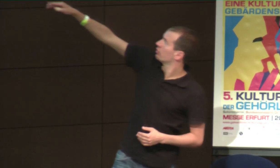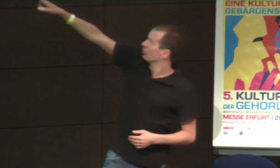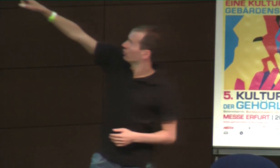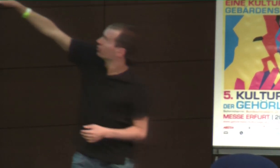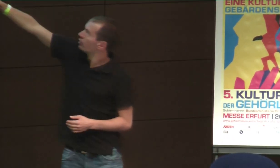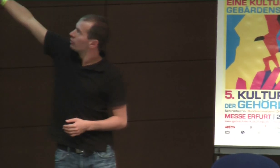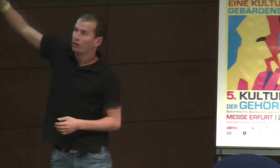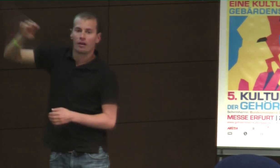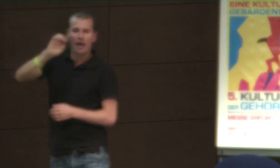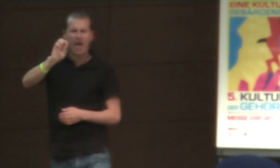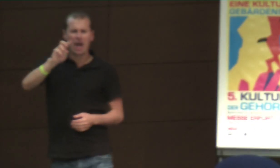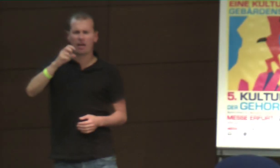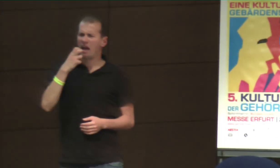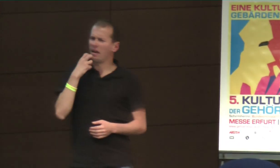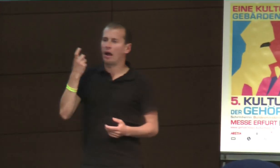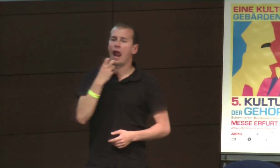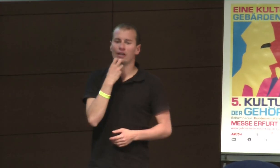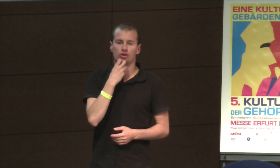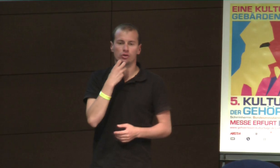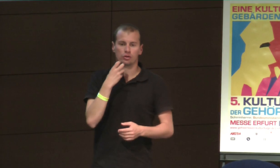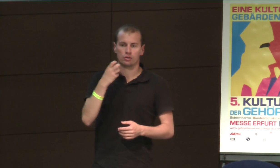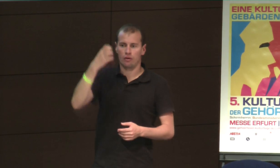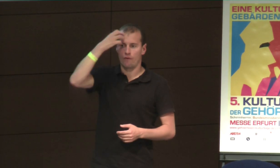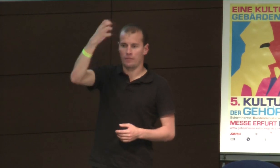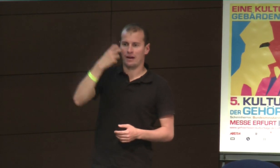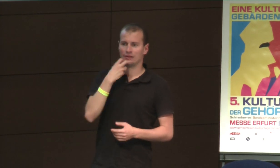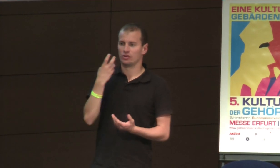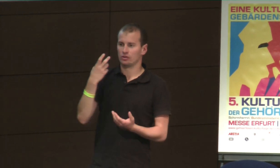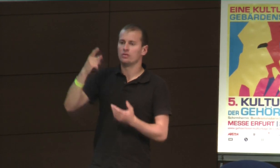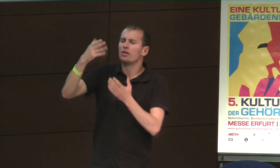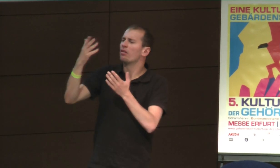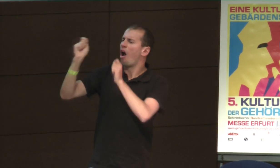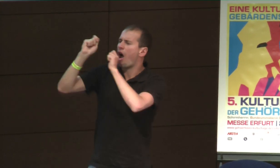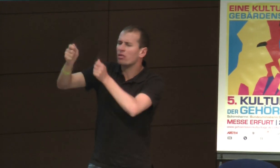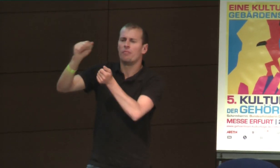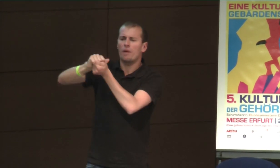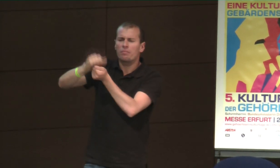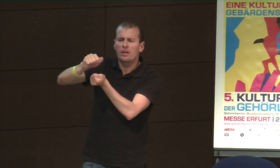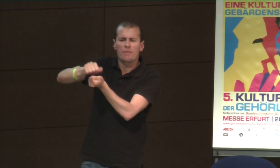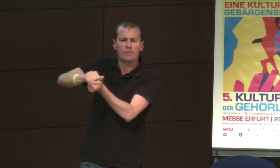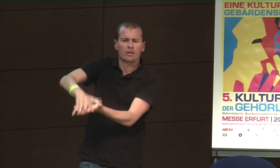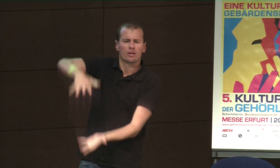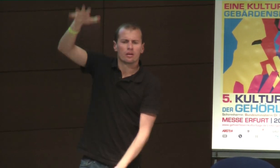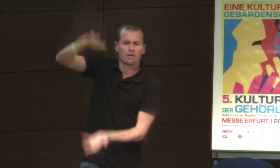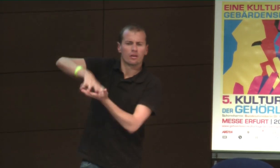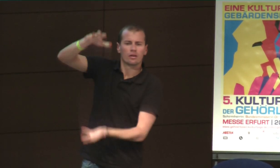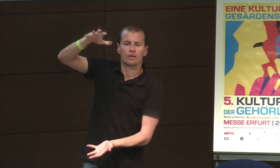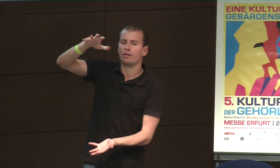die Bevölkerung auch informiert. Und jetzt dieser letzte Punkt, dieses E-Government, das ist so zum Beispiel wenn da ganz